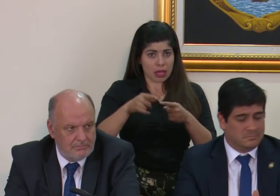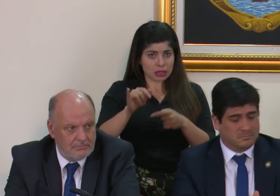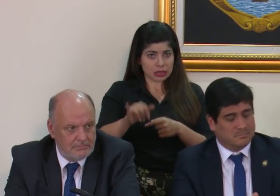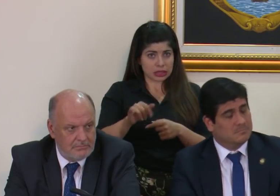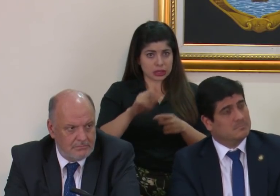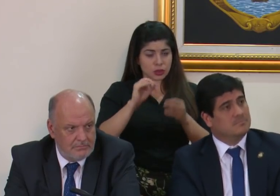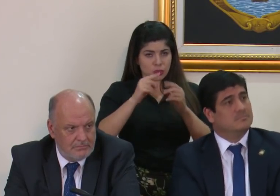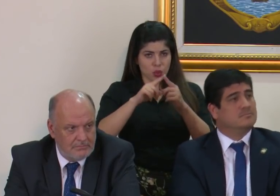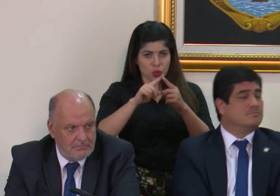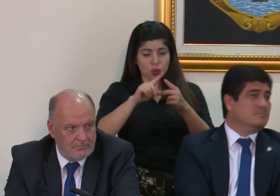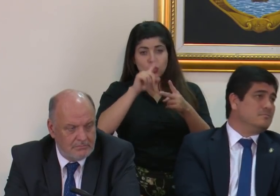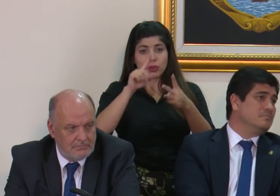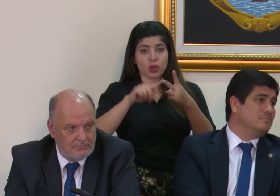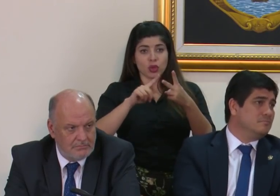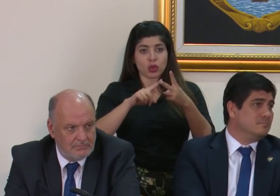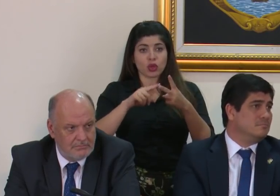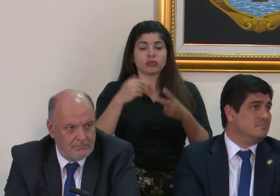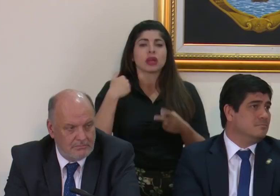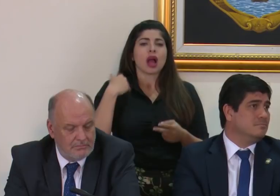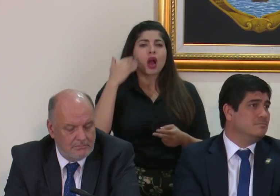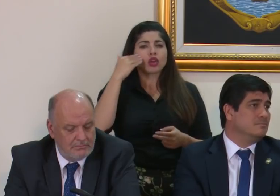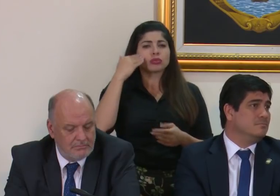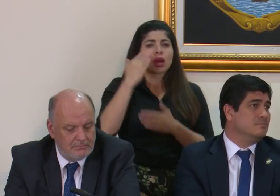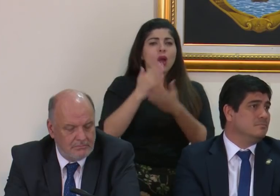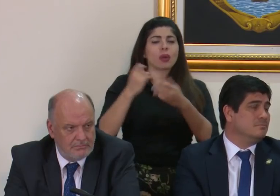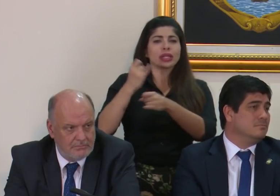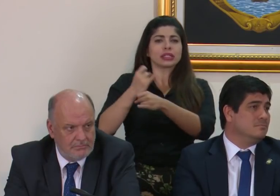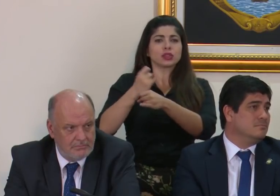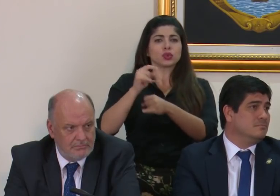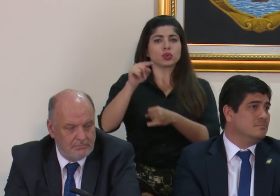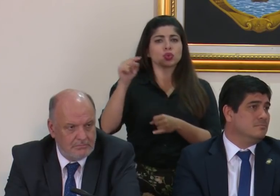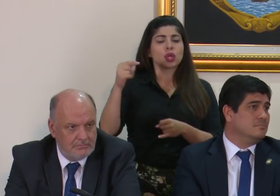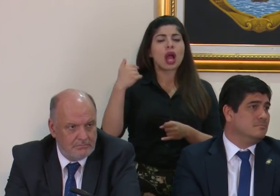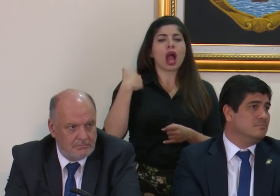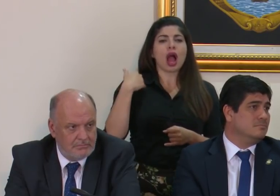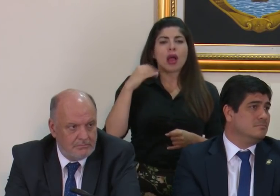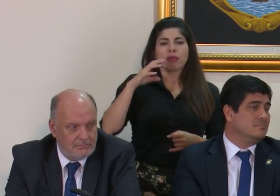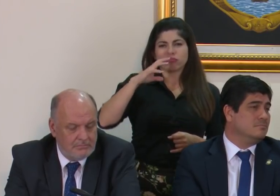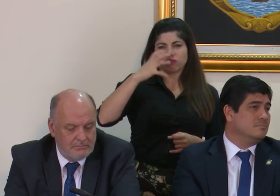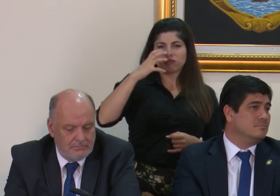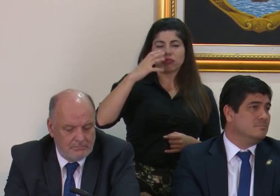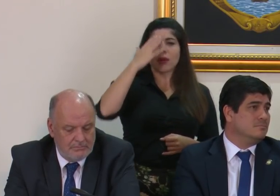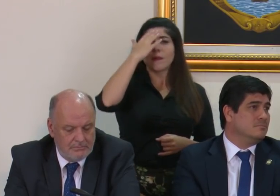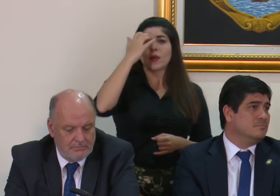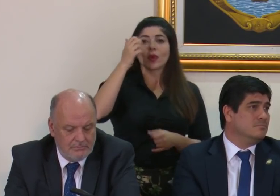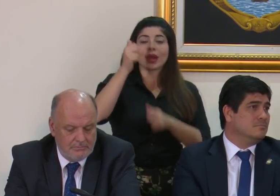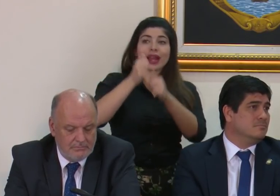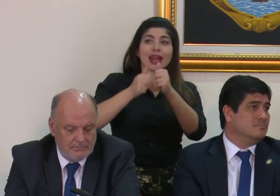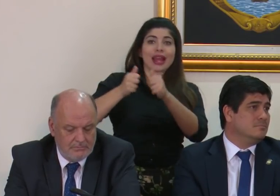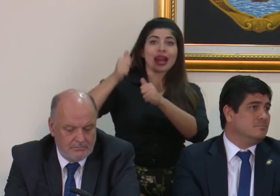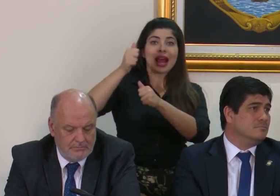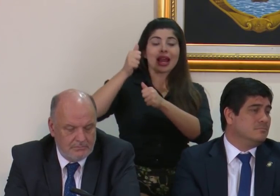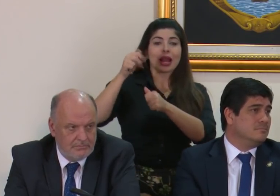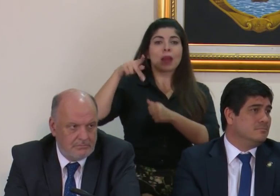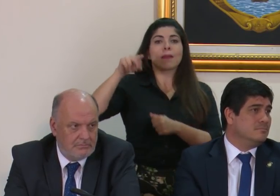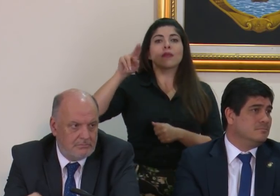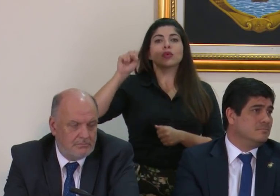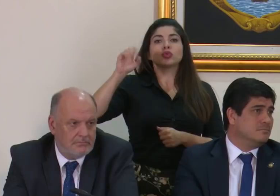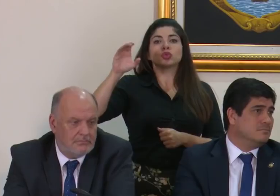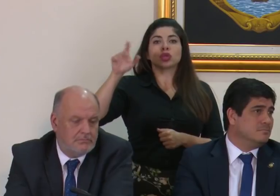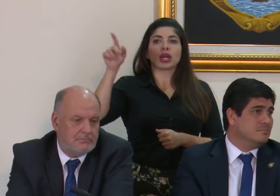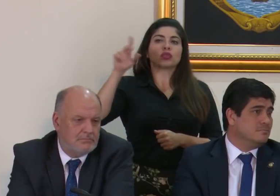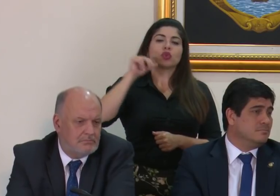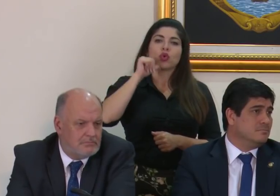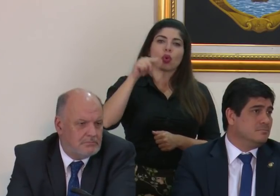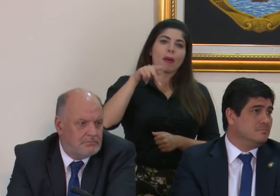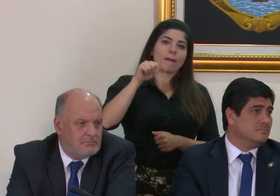Número dos, tenemos conocimiento de instituciones donde hay molestias porque los jerarcas son de la unidad social cristiana y no PAC